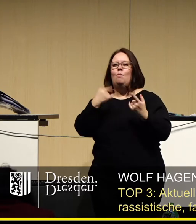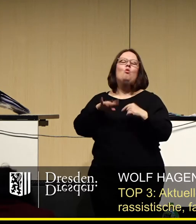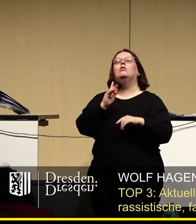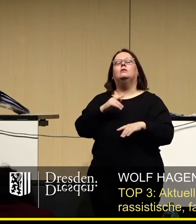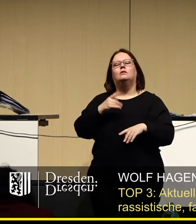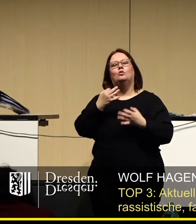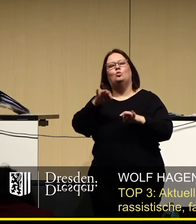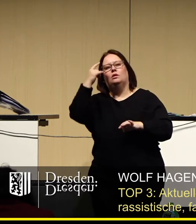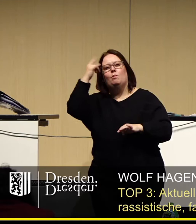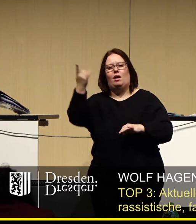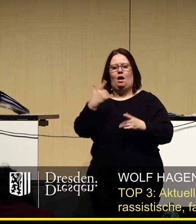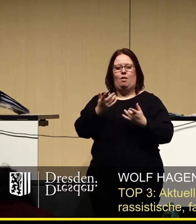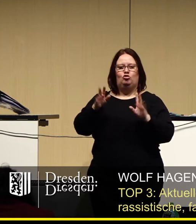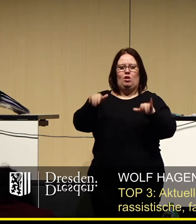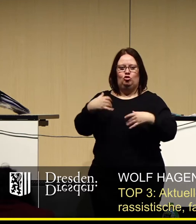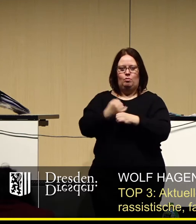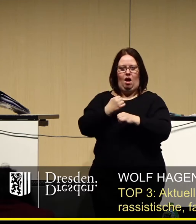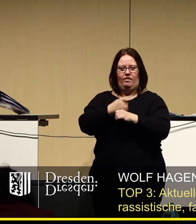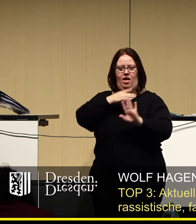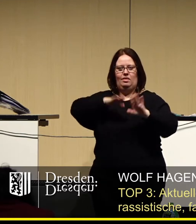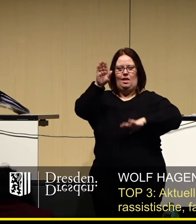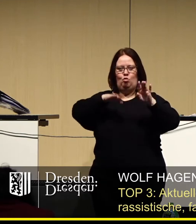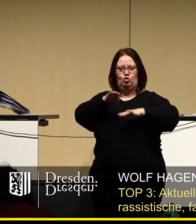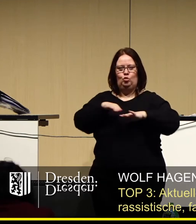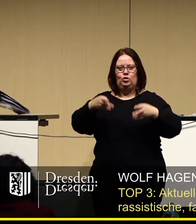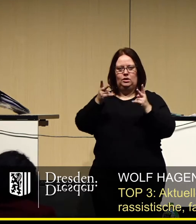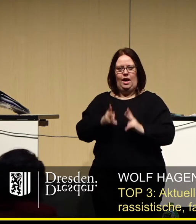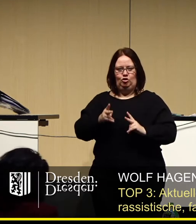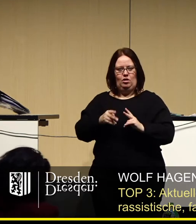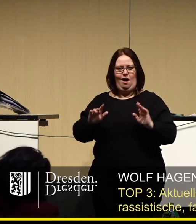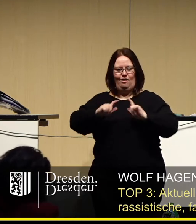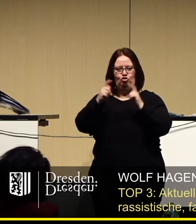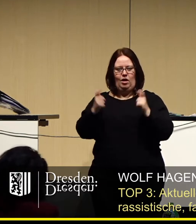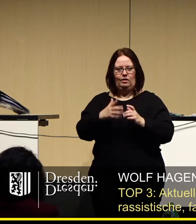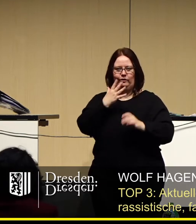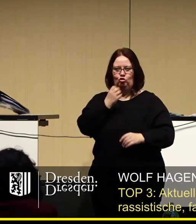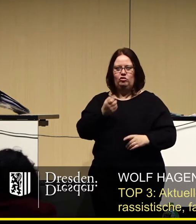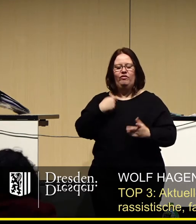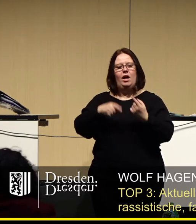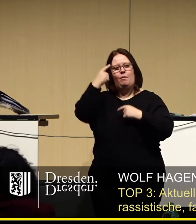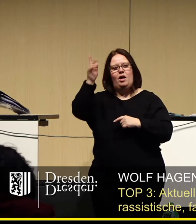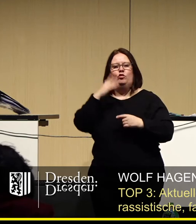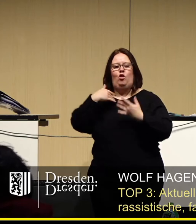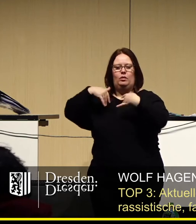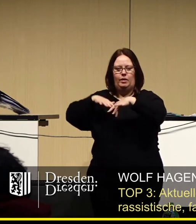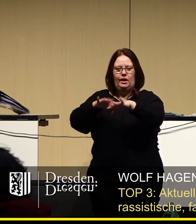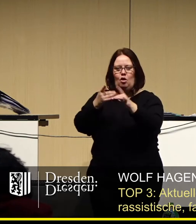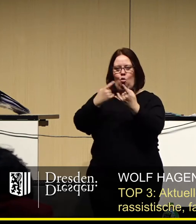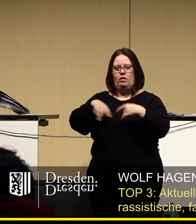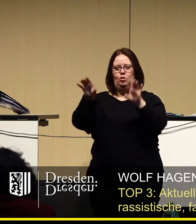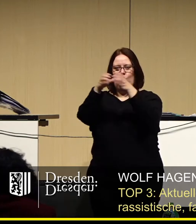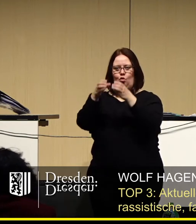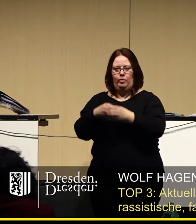gut meinen, aber eben nicht gut machen, wenn sie demokratische Grundrechte einschränken wollen, weil ihnen die Meinung von Pegida oder anderen